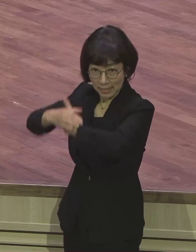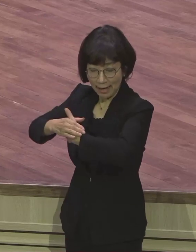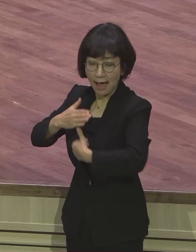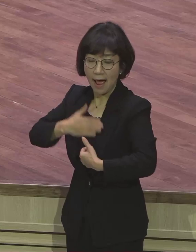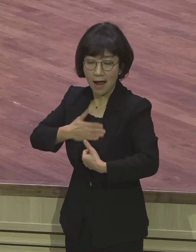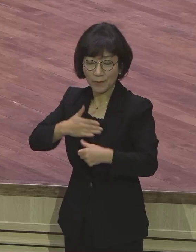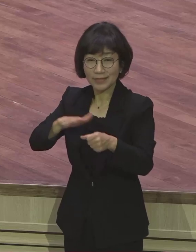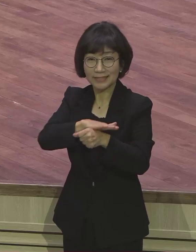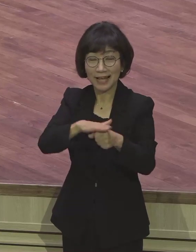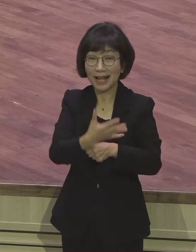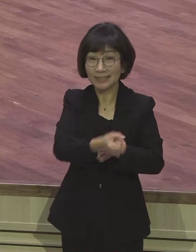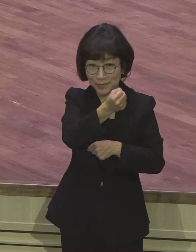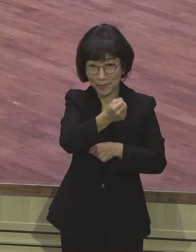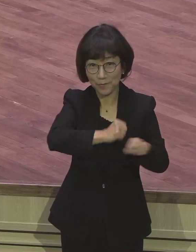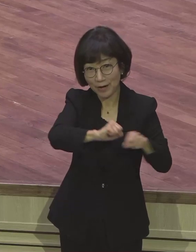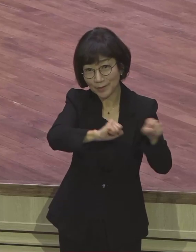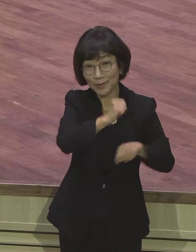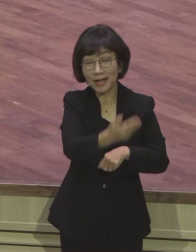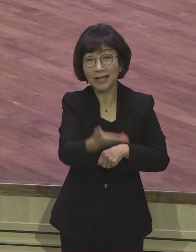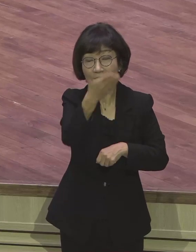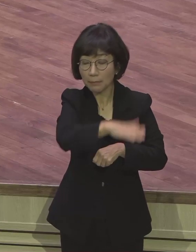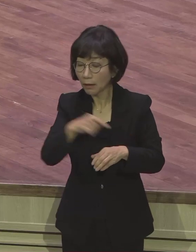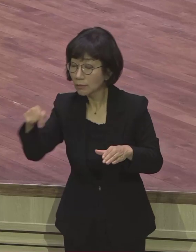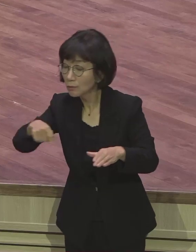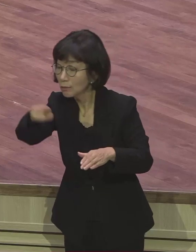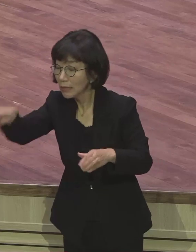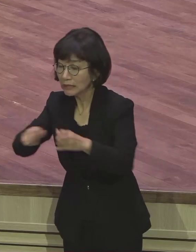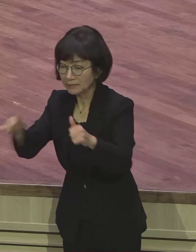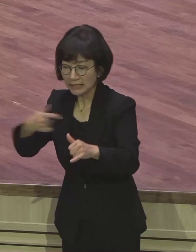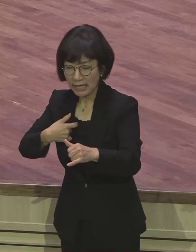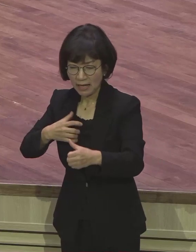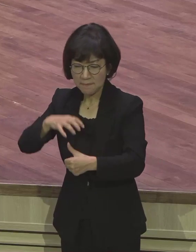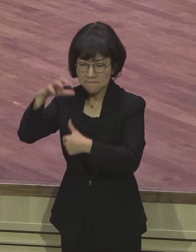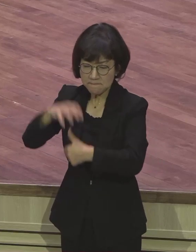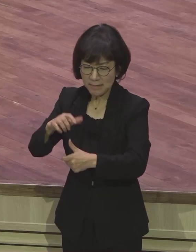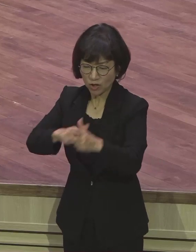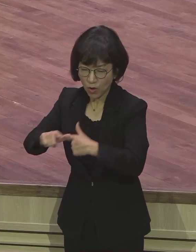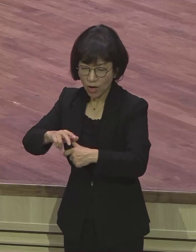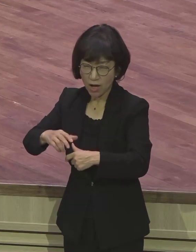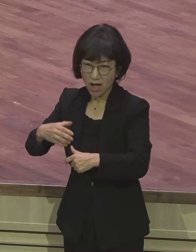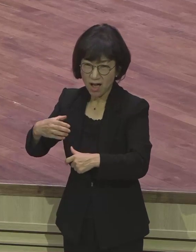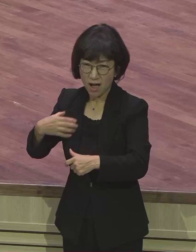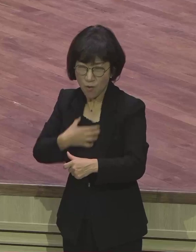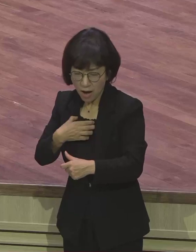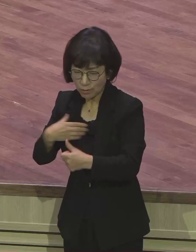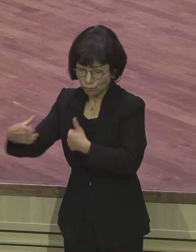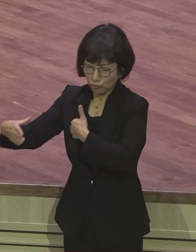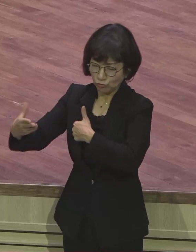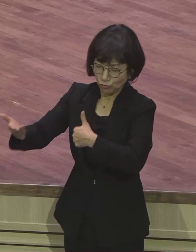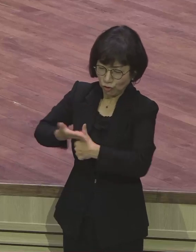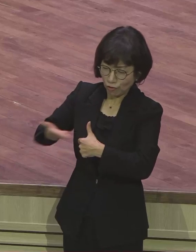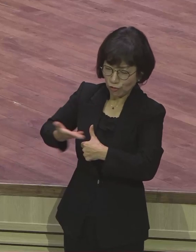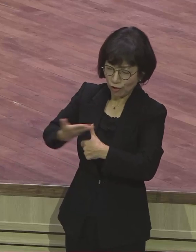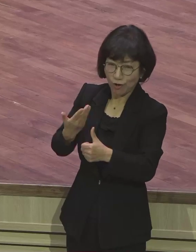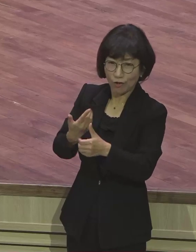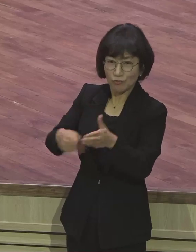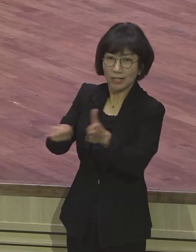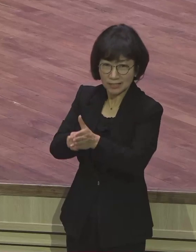그들은 나의 매임에 괴로움을 더하게 할 줄로 생각하여 순수하지 못하게 다툼으로